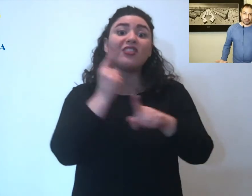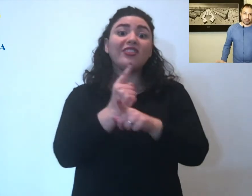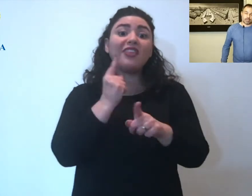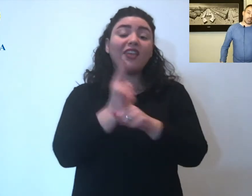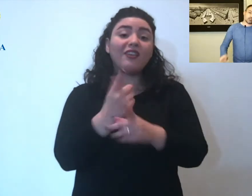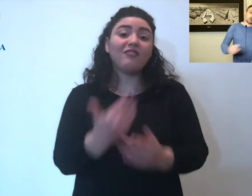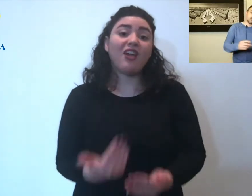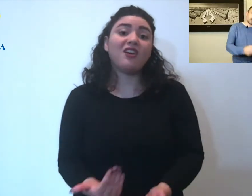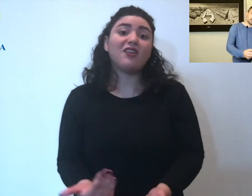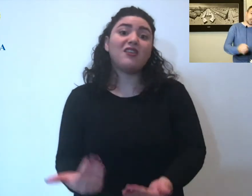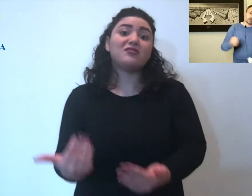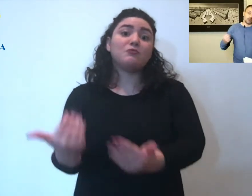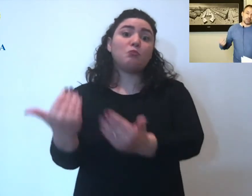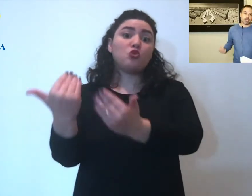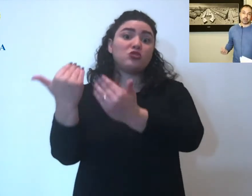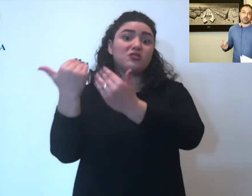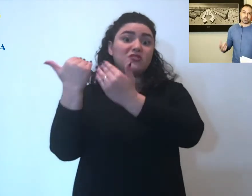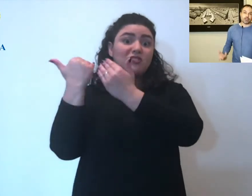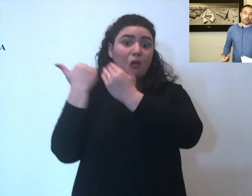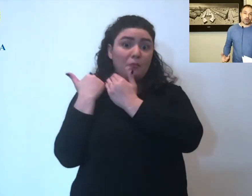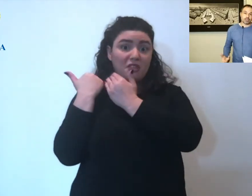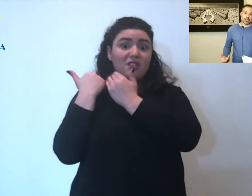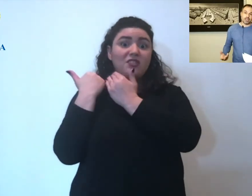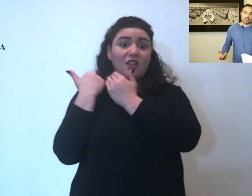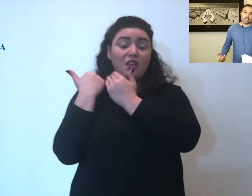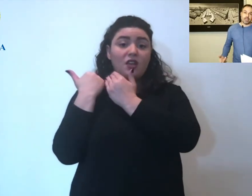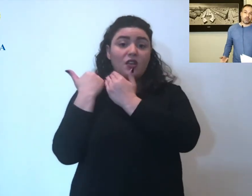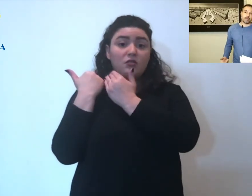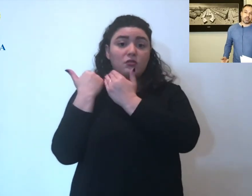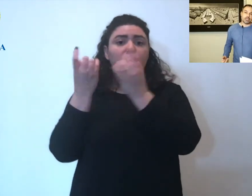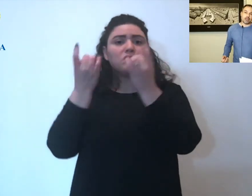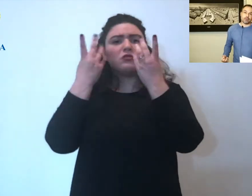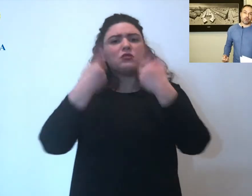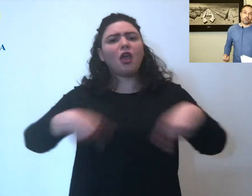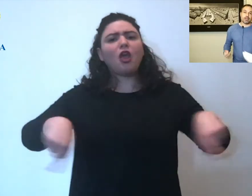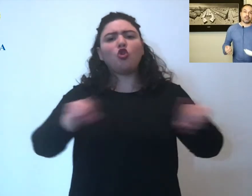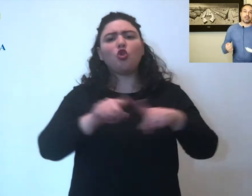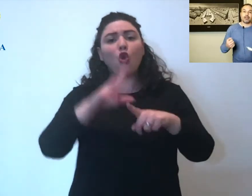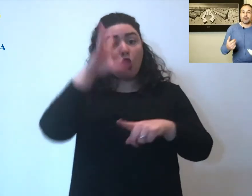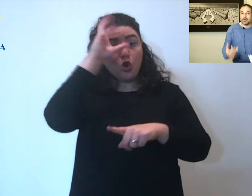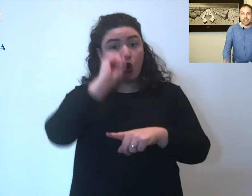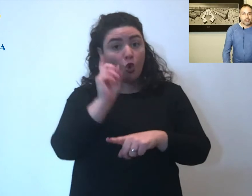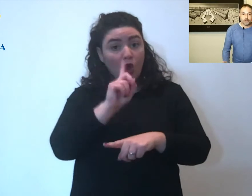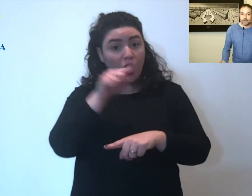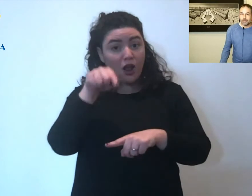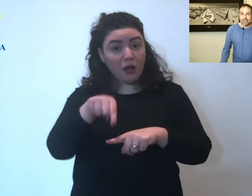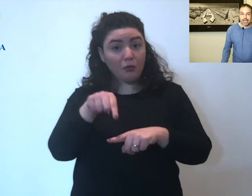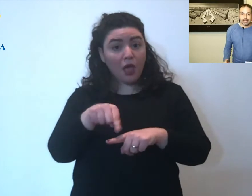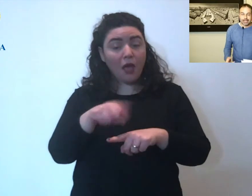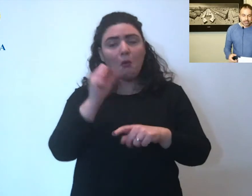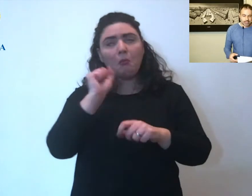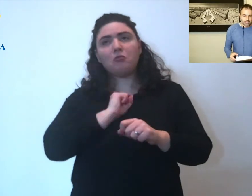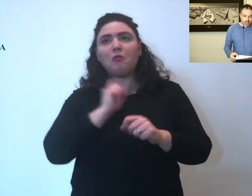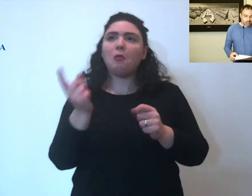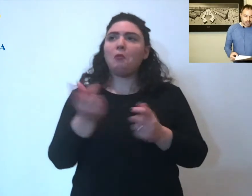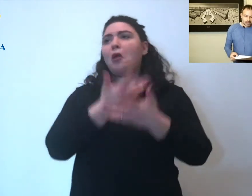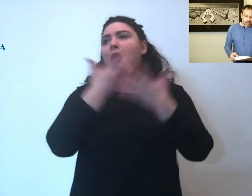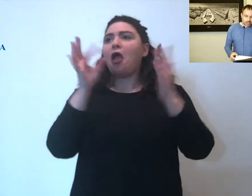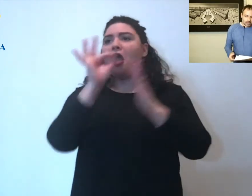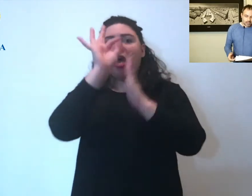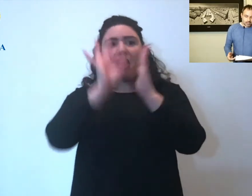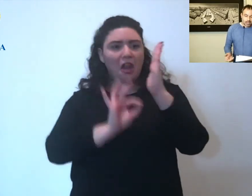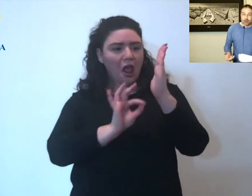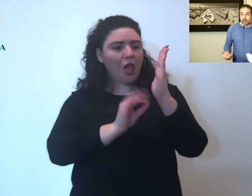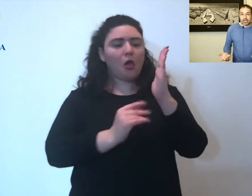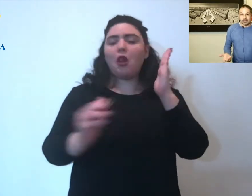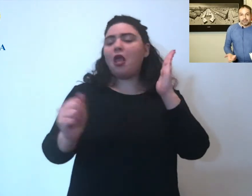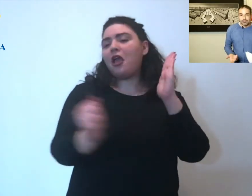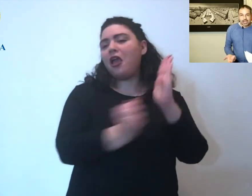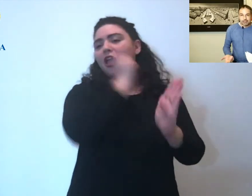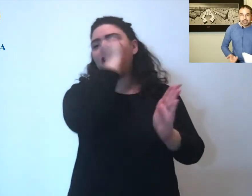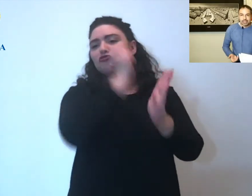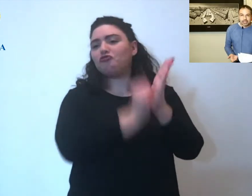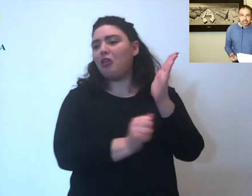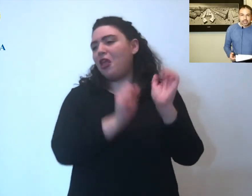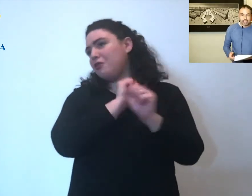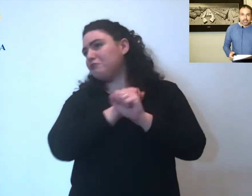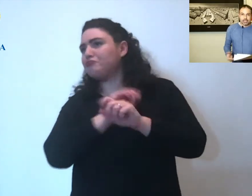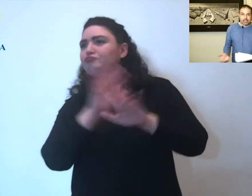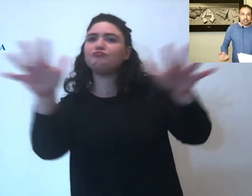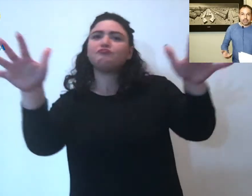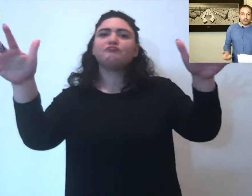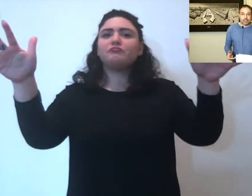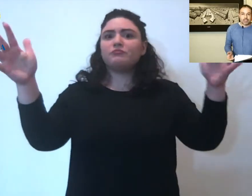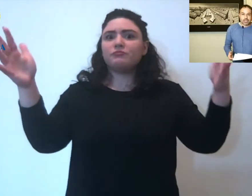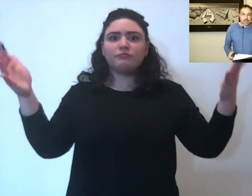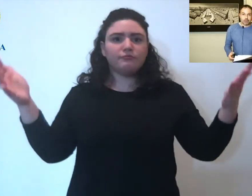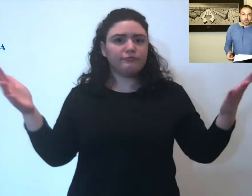perché se non capiamo mica questa cosa e lo pensiamo come una deregulation totale allora veramente